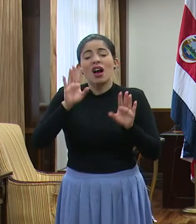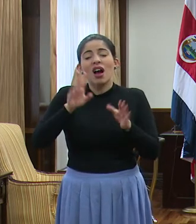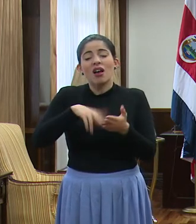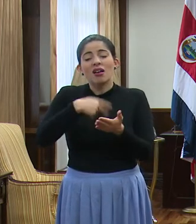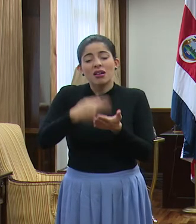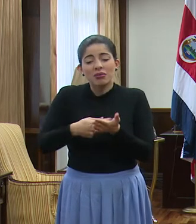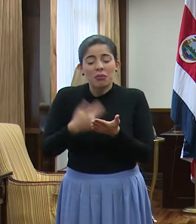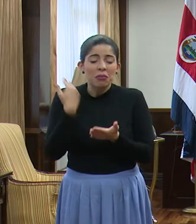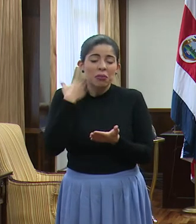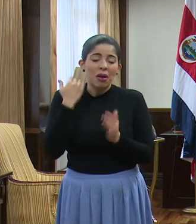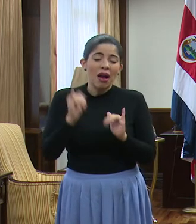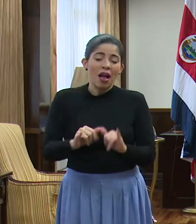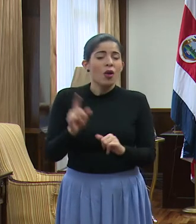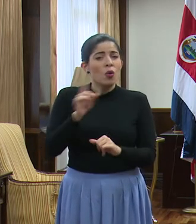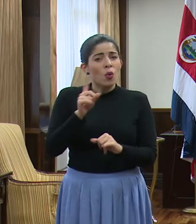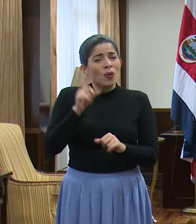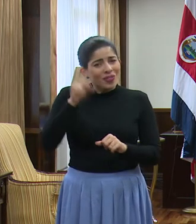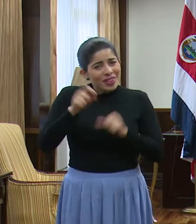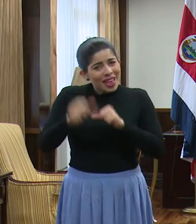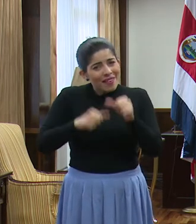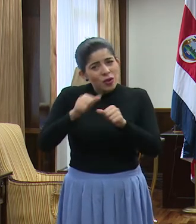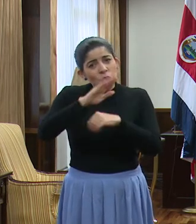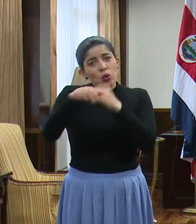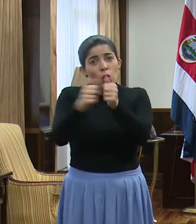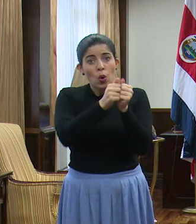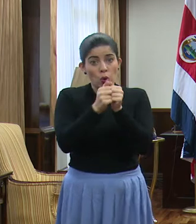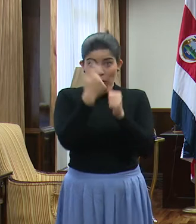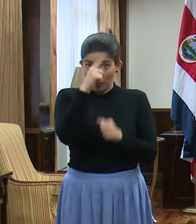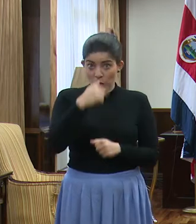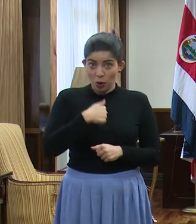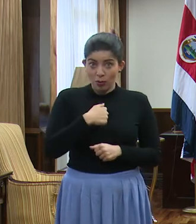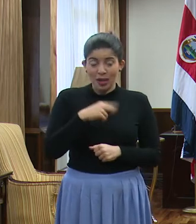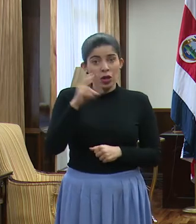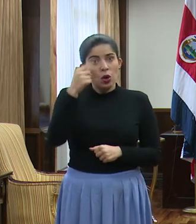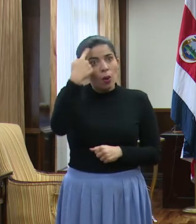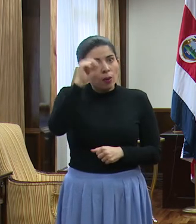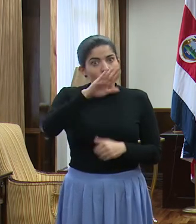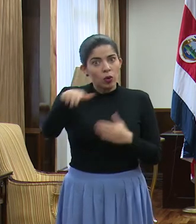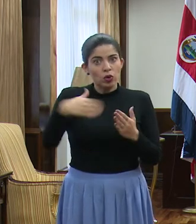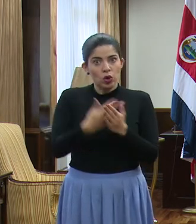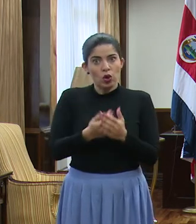adelante. Hagámoslo juntos. No es por mí, es por todos.